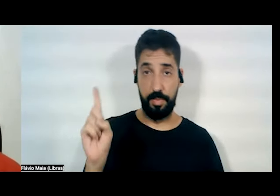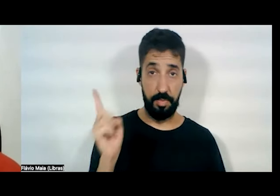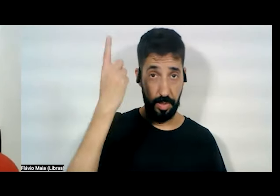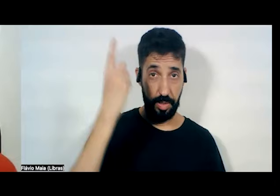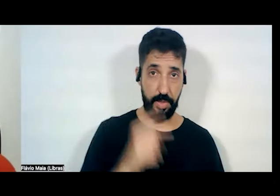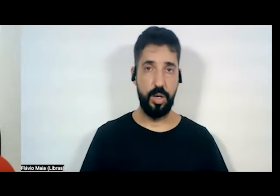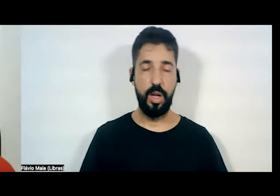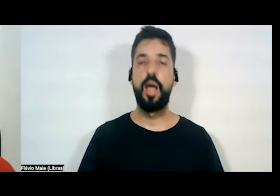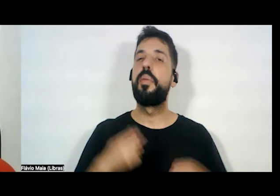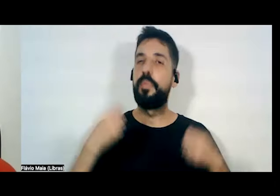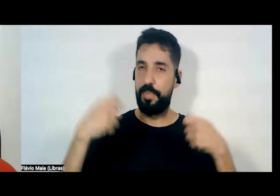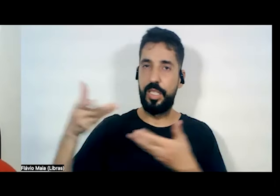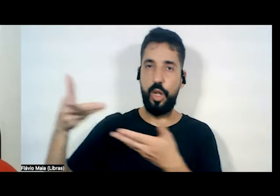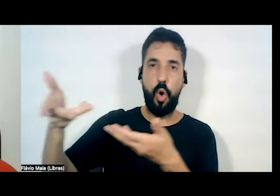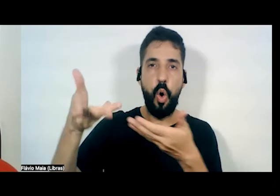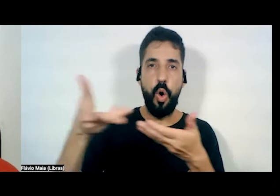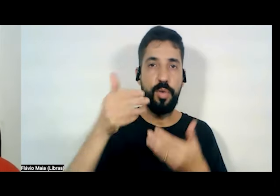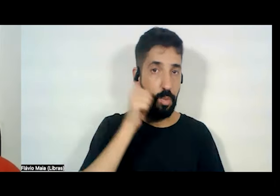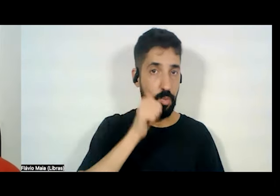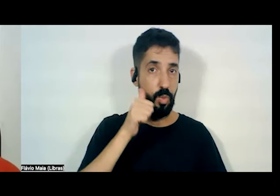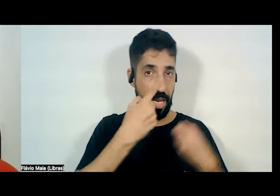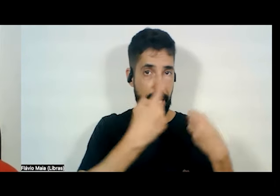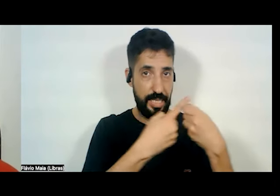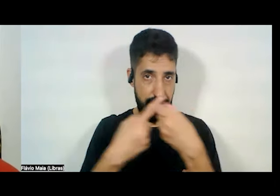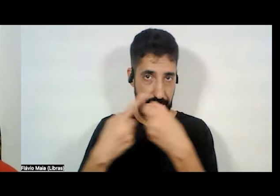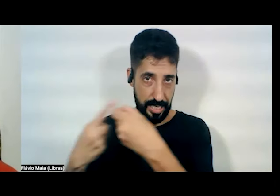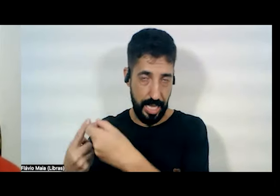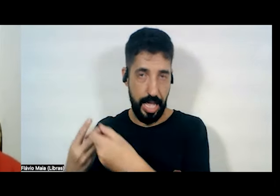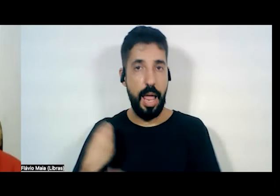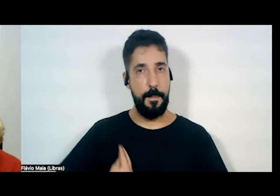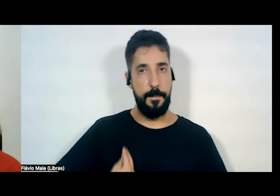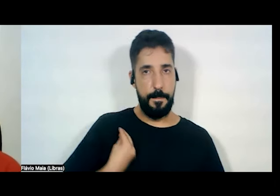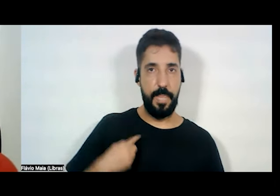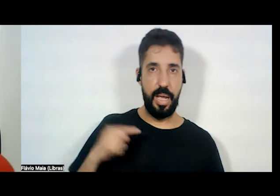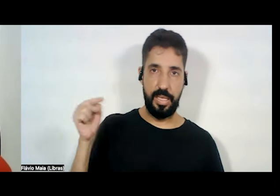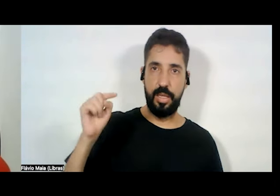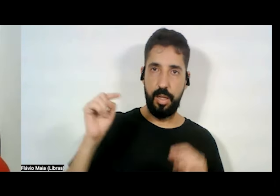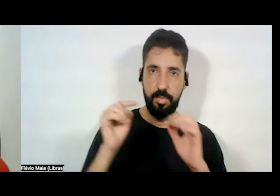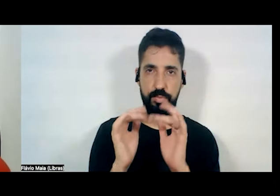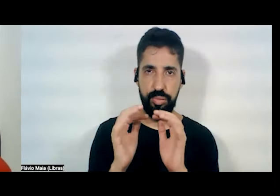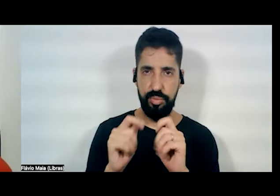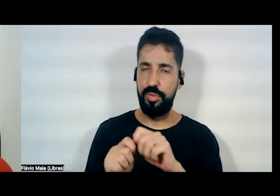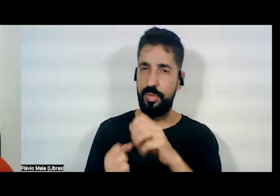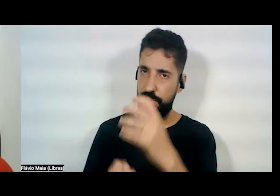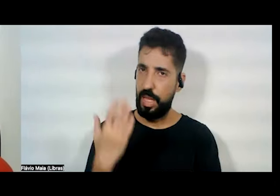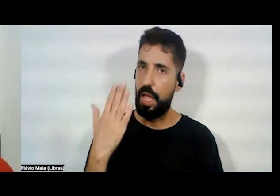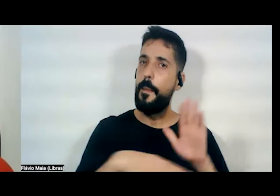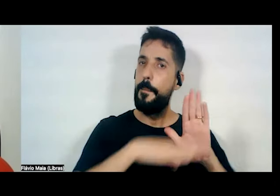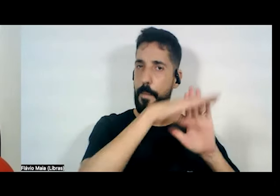nós temos que convidar as mulheres das nossas cidades a participarem da elaboração do programa que nós vamos apresentar.